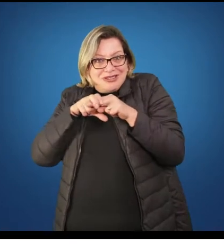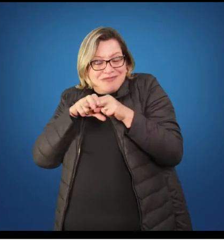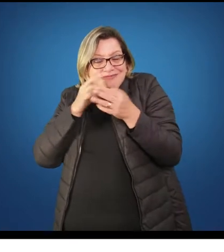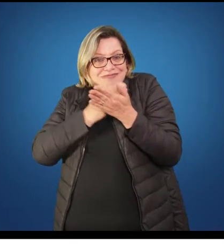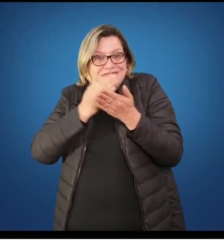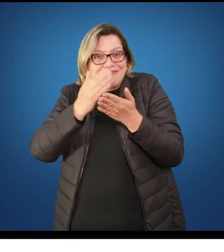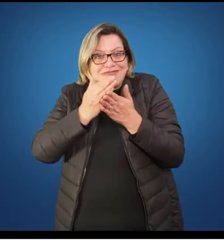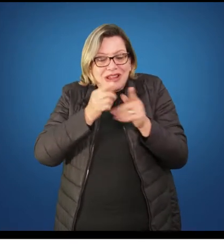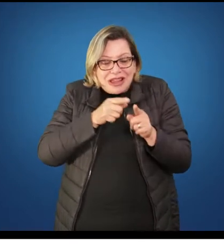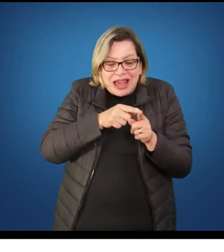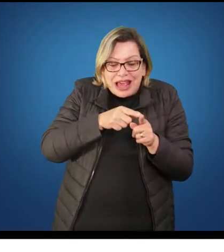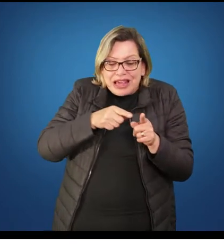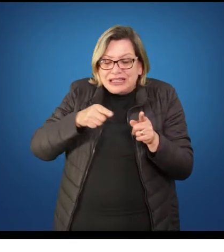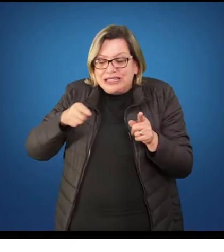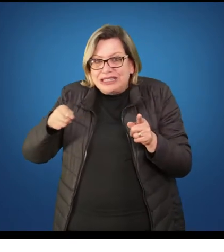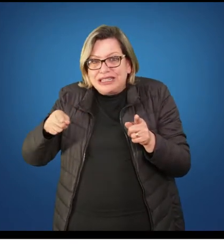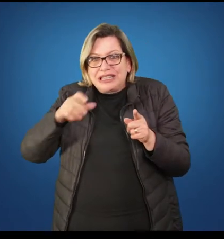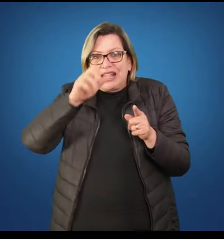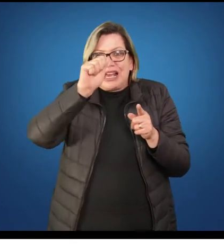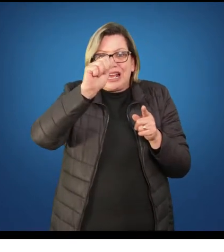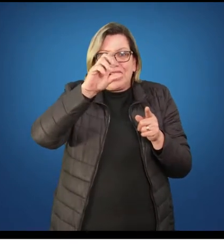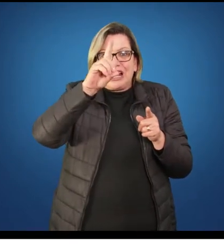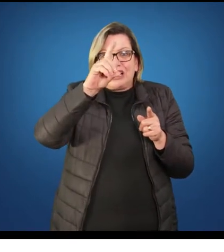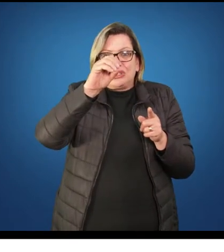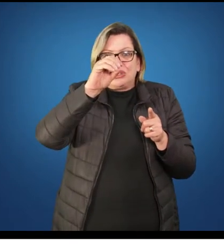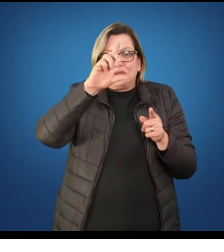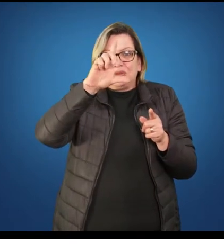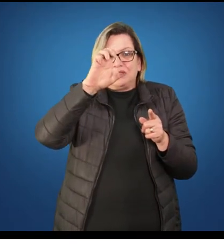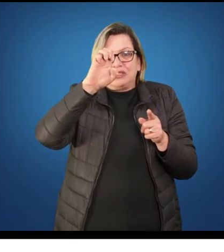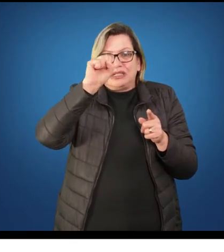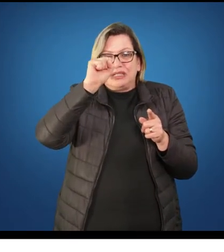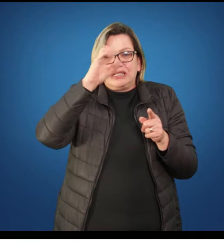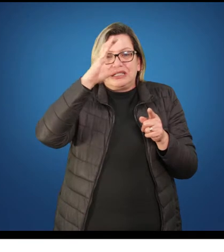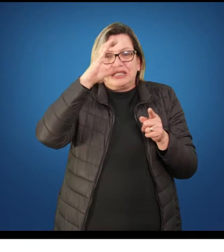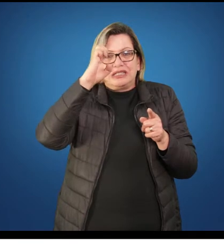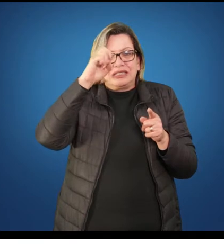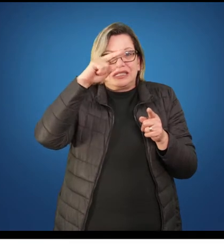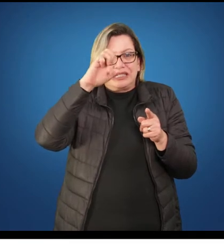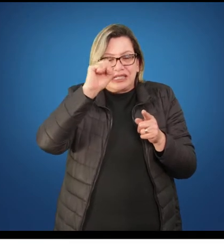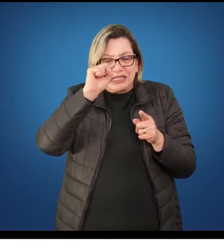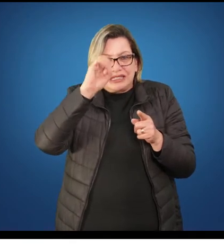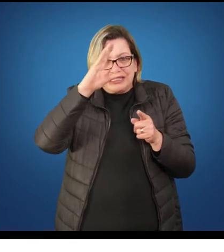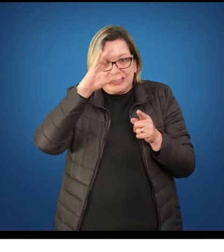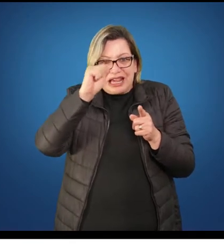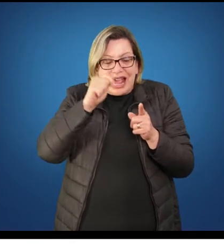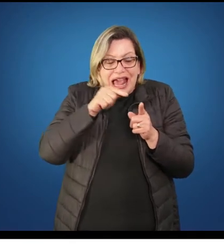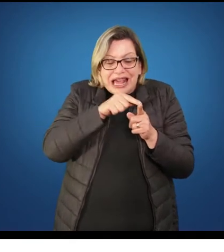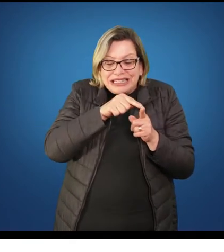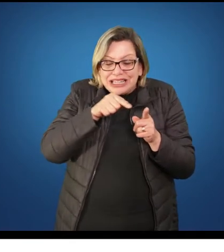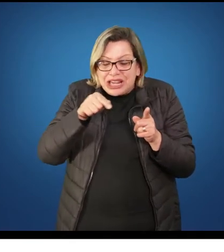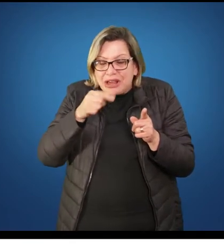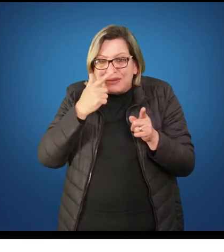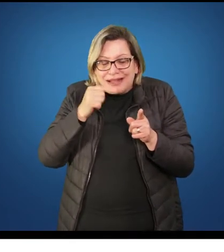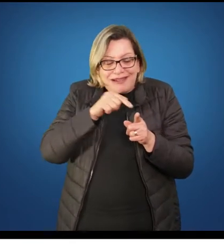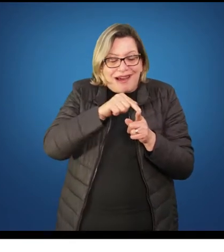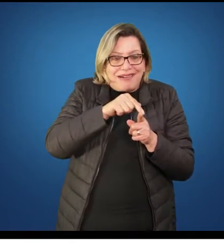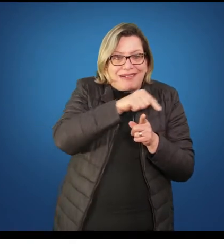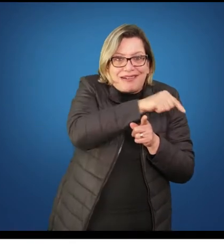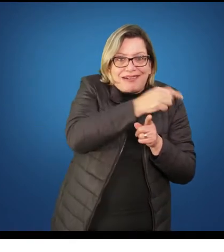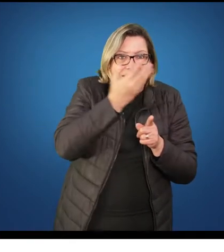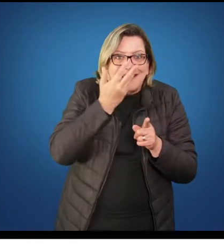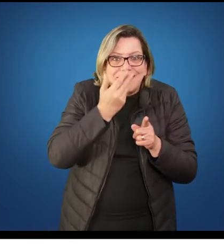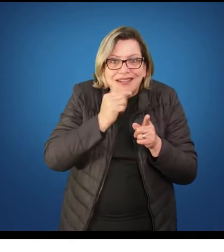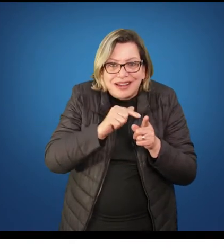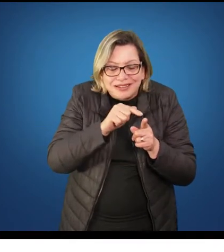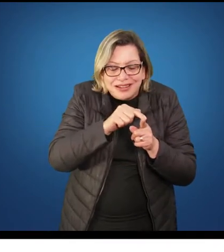necessidade de busca de autonomia, porque essa autonomia já está adquirida, mas, ao mesmo tempo, não lhe é oferecida